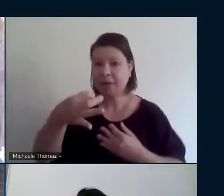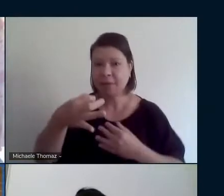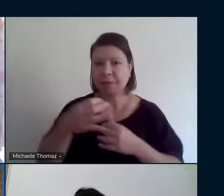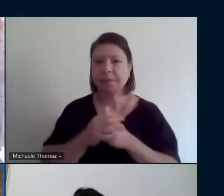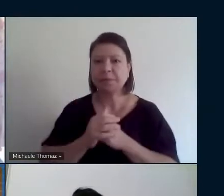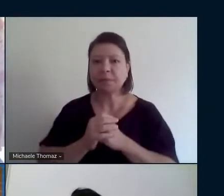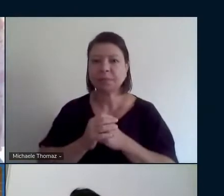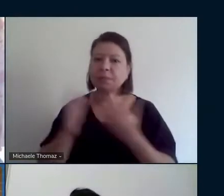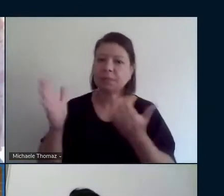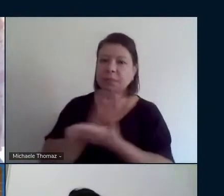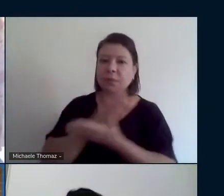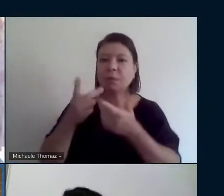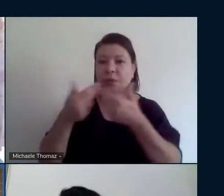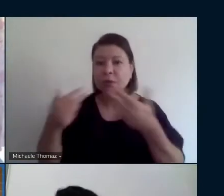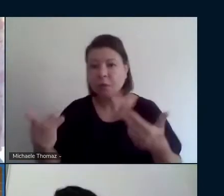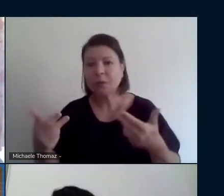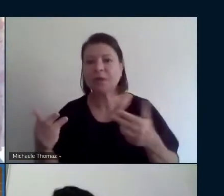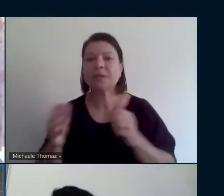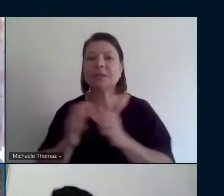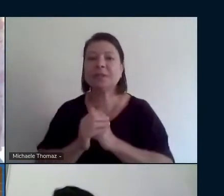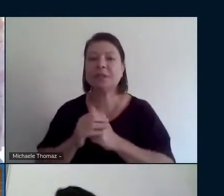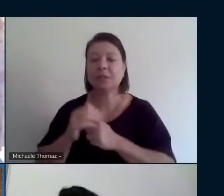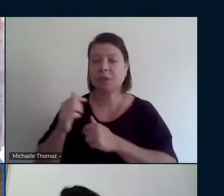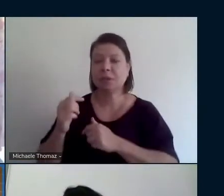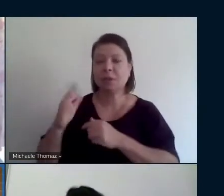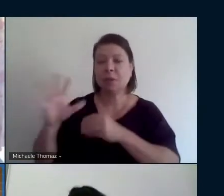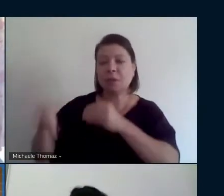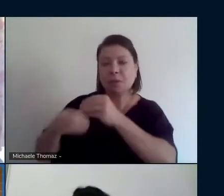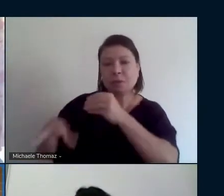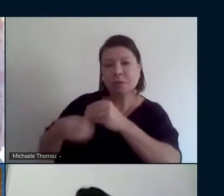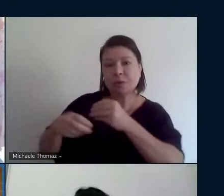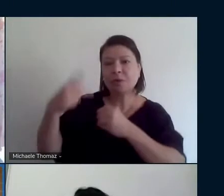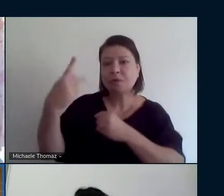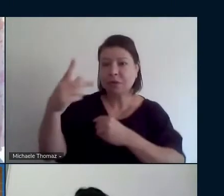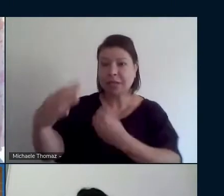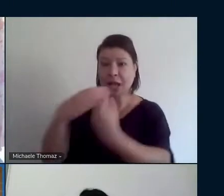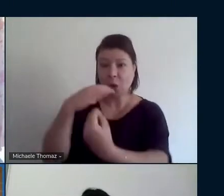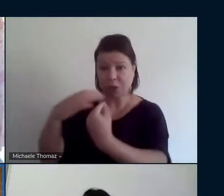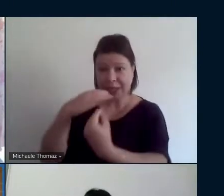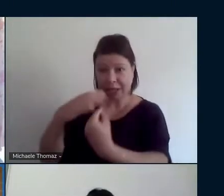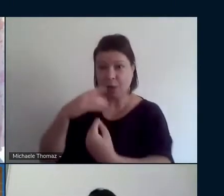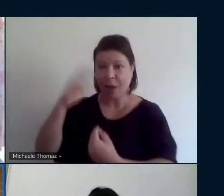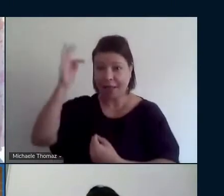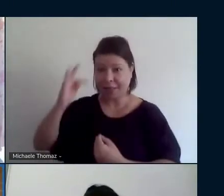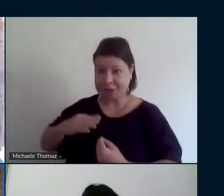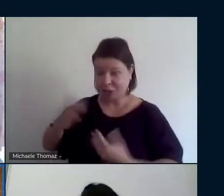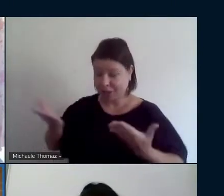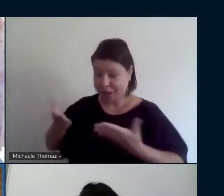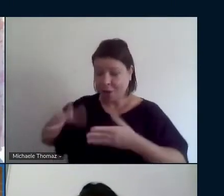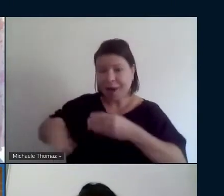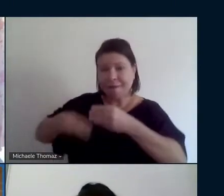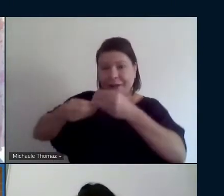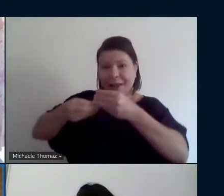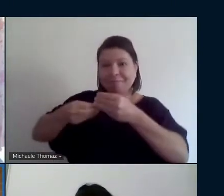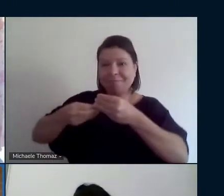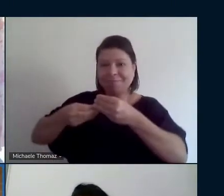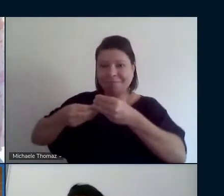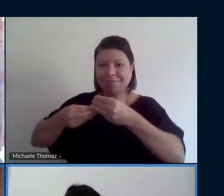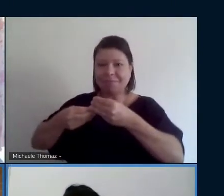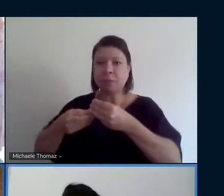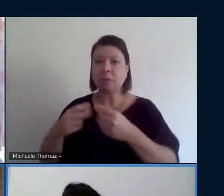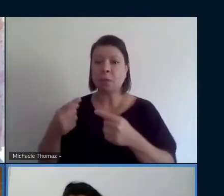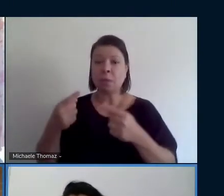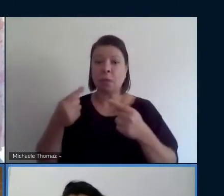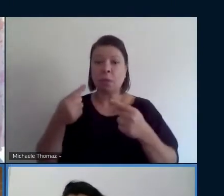algumas das suas das suas colocações, tá bom? Tati, está com você, você não precisa pontuar tudo,